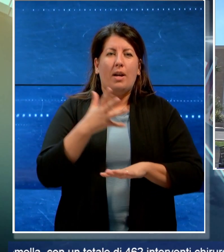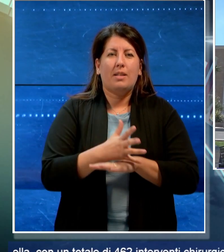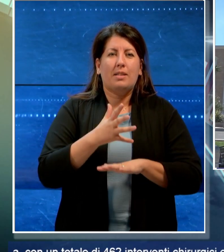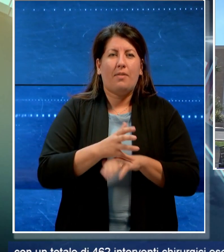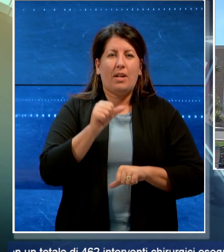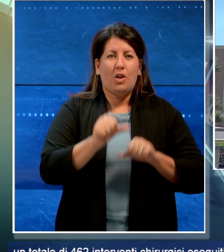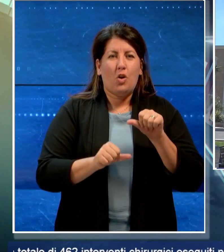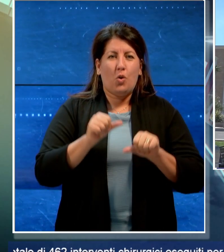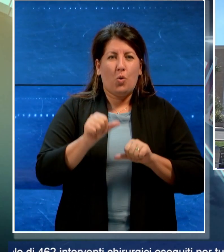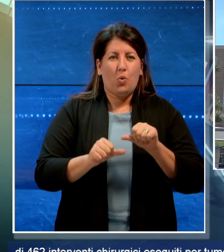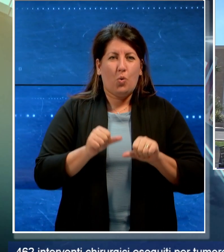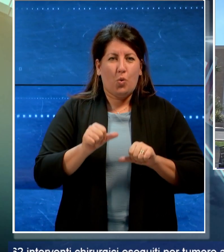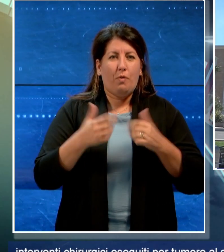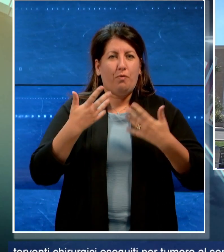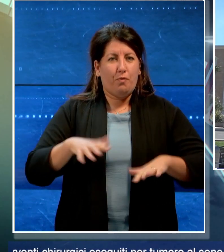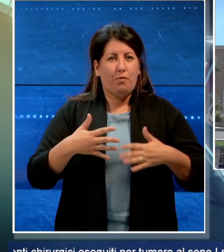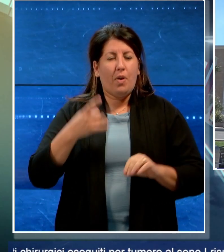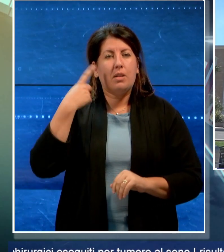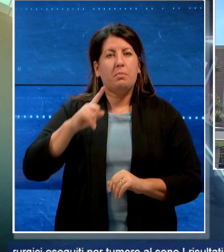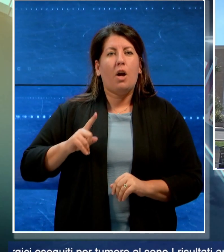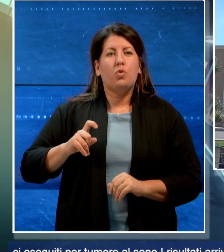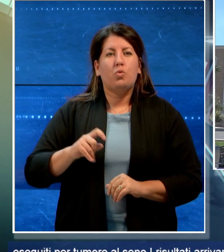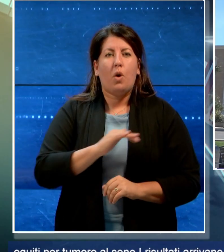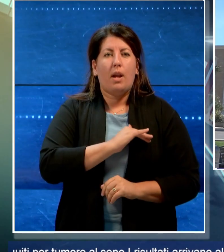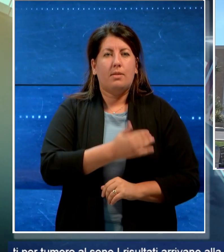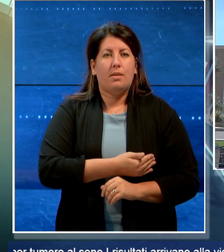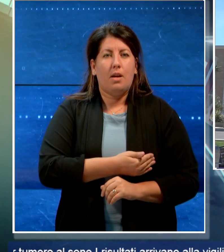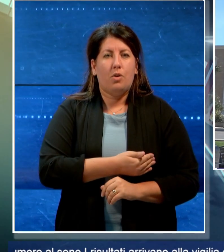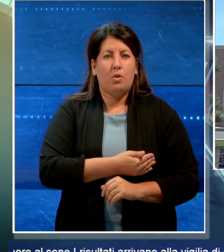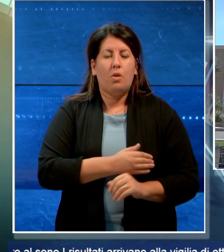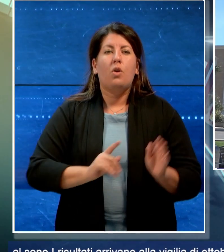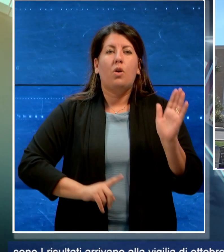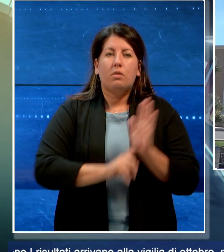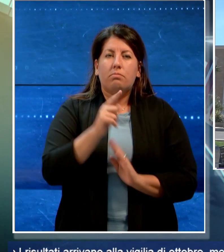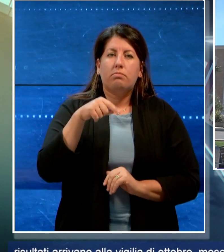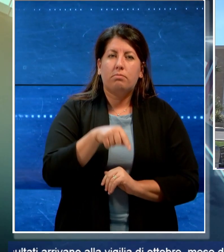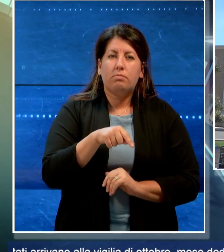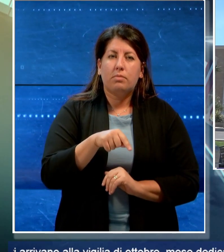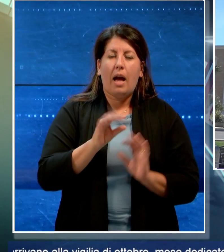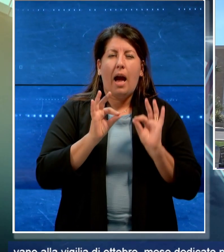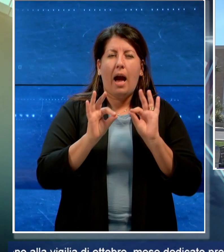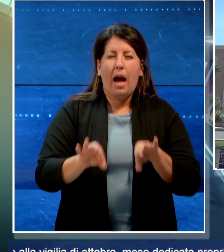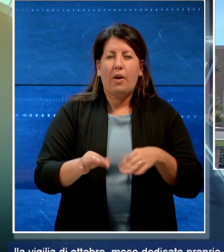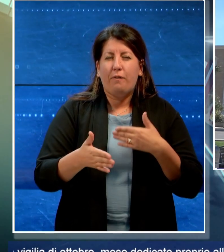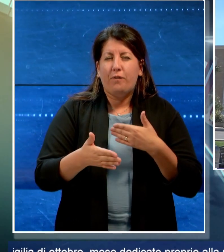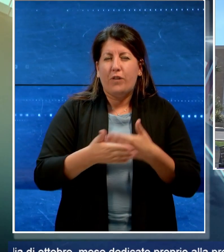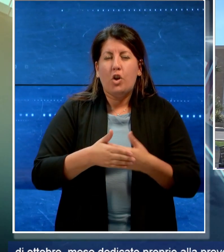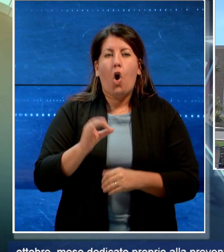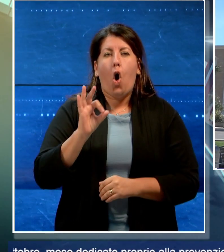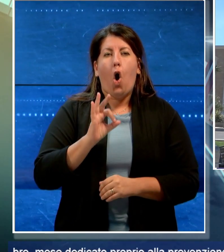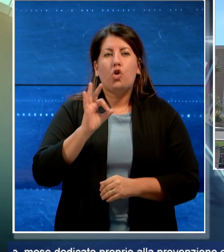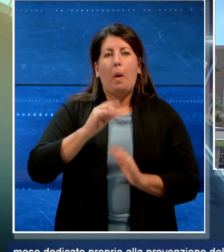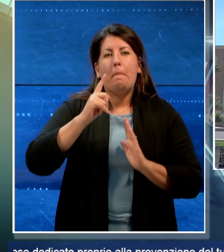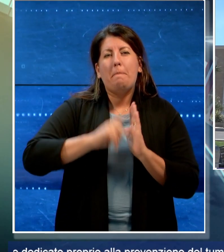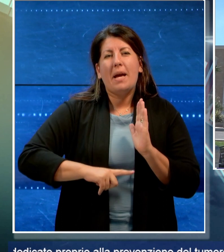chirurgici eseguiti per tumore al seno. I risultati arrivano alla vigilia d'ottobre, mese dedicato proprio